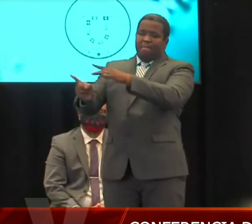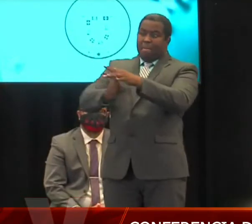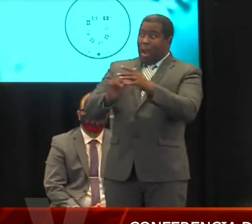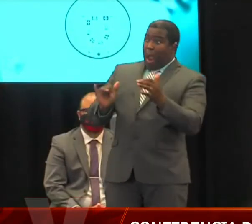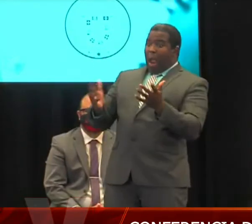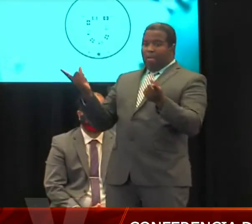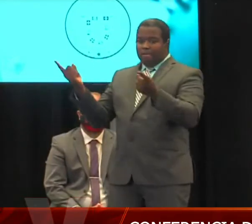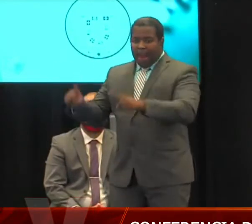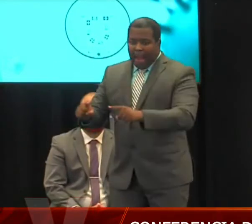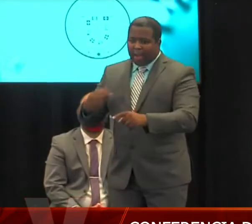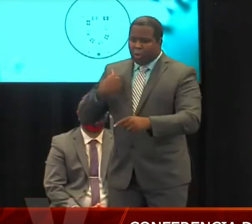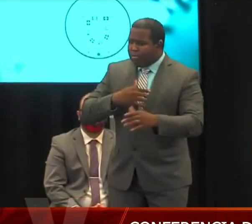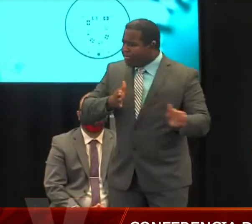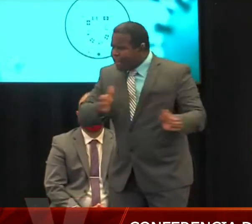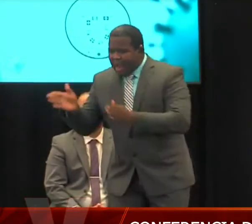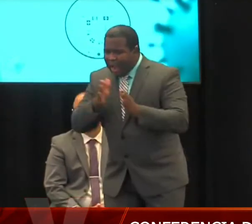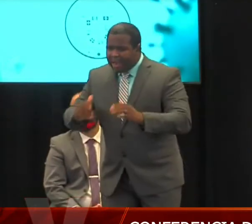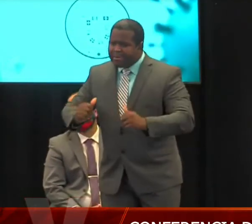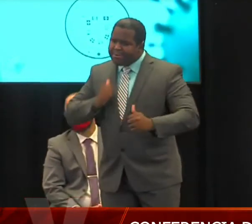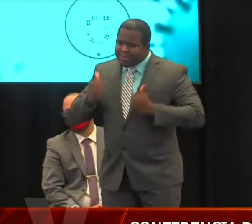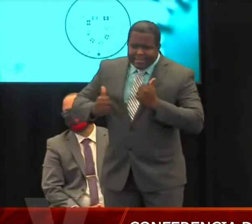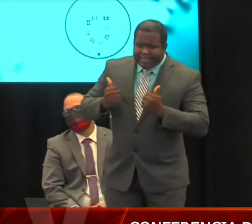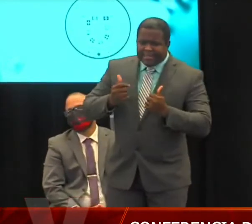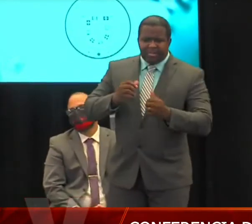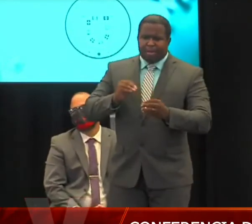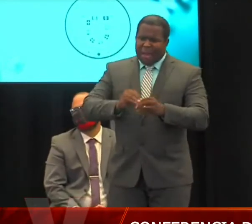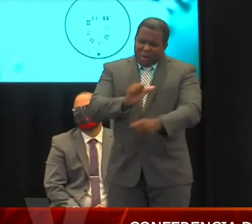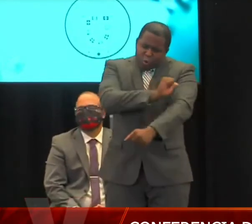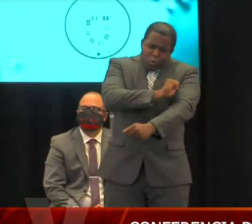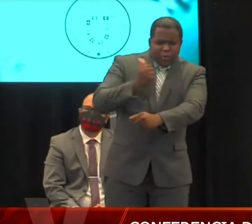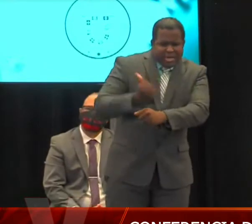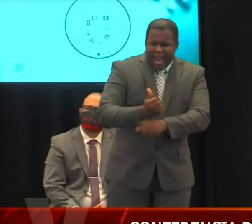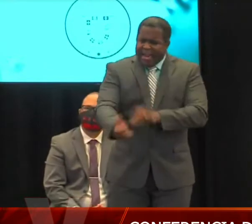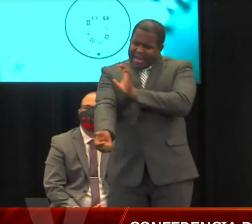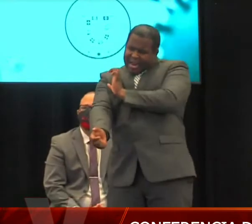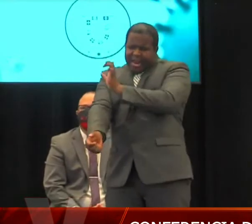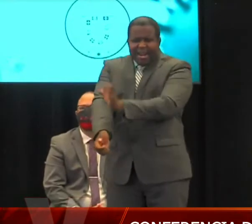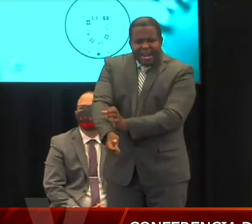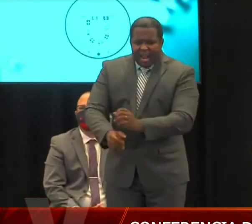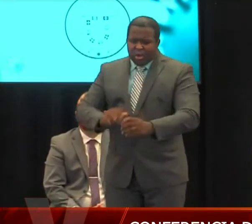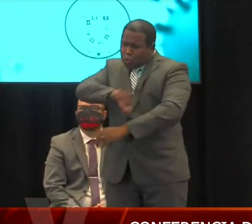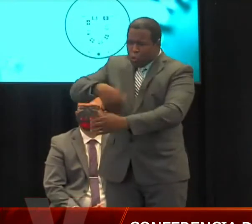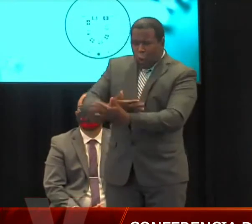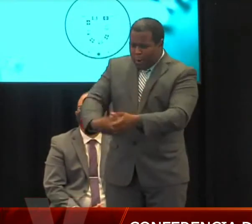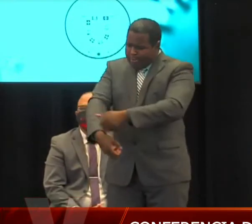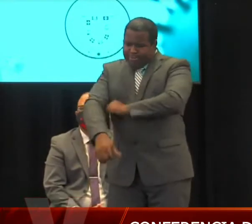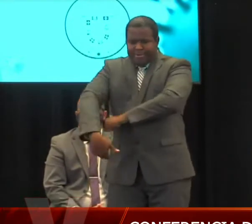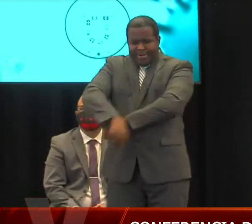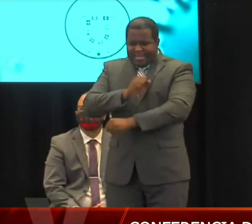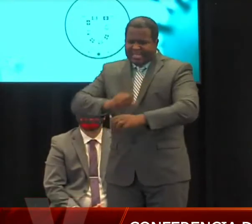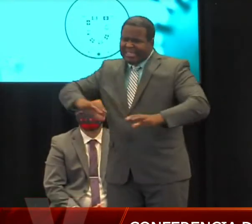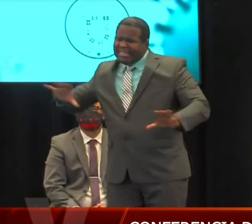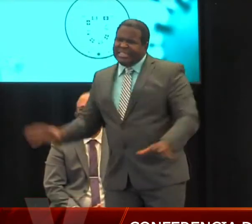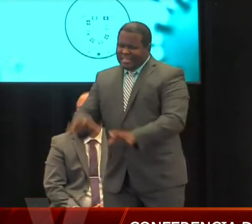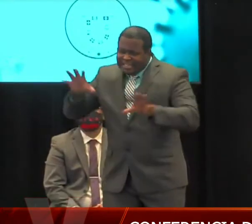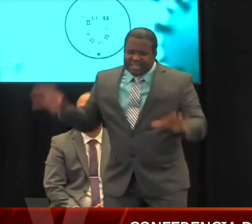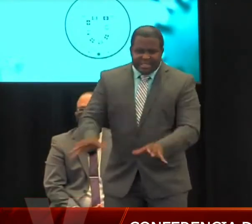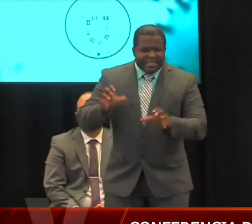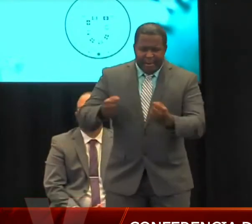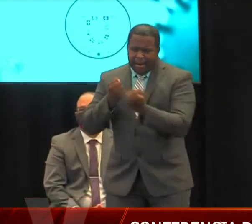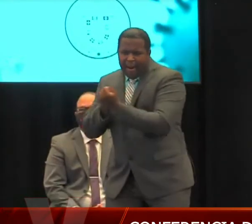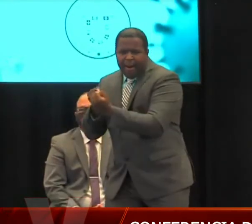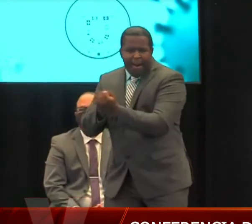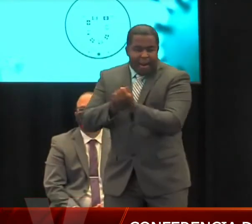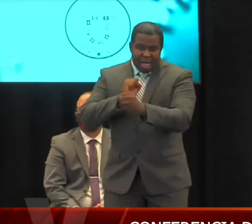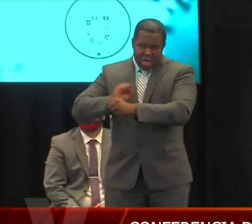municipalmente, poder redirigir los esfuerzos a los municipios de forma inmediata. Así que se demostraron, Puerto Rico ha demostrado